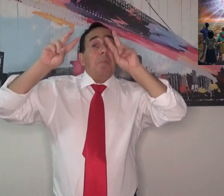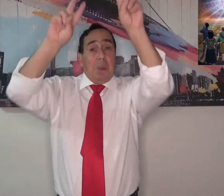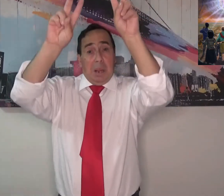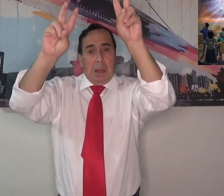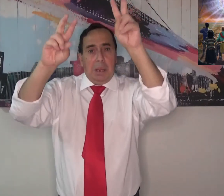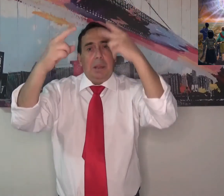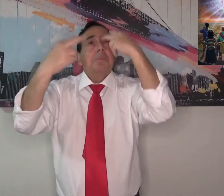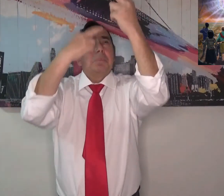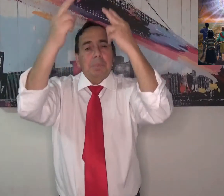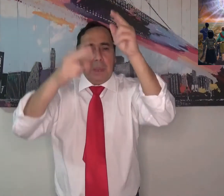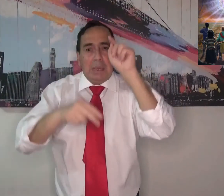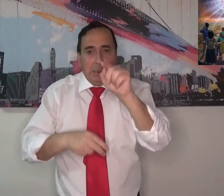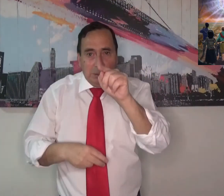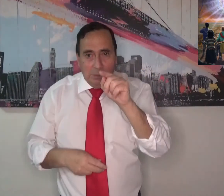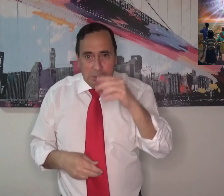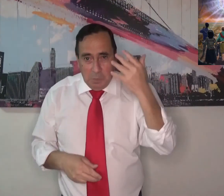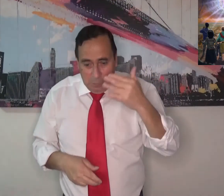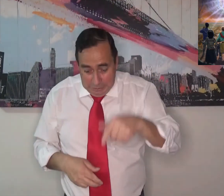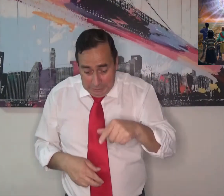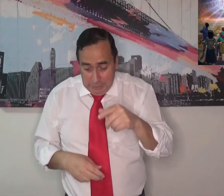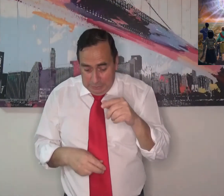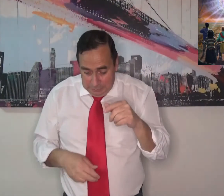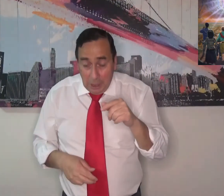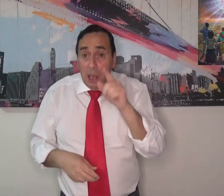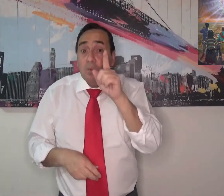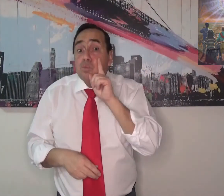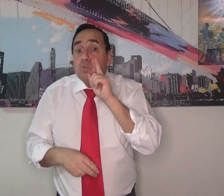mundo vamos a poder verlo, mirarlo con nuestros propios ojos.